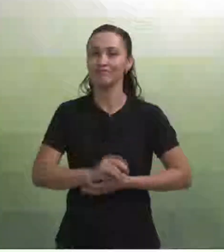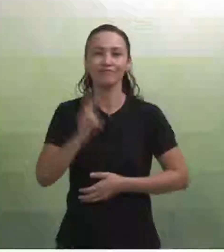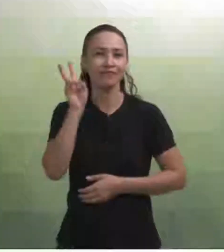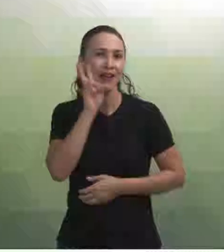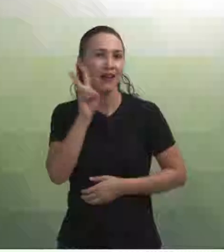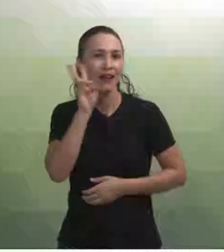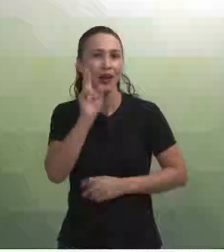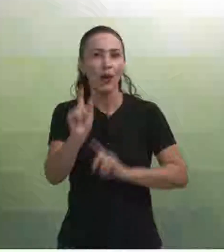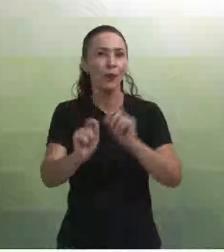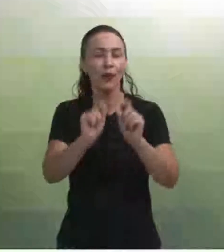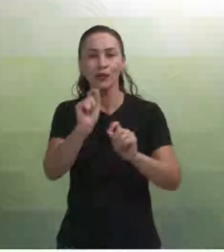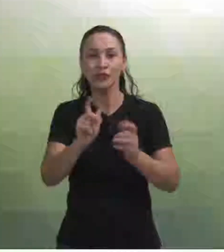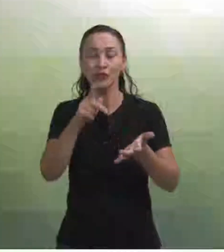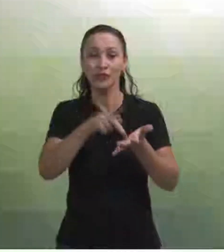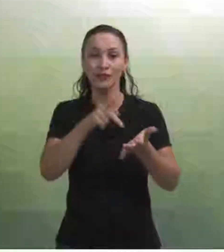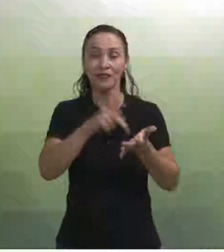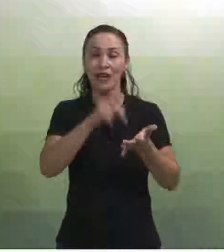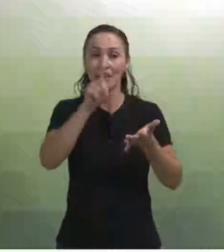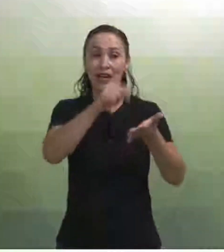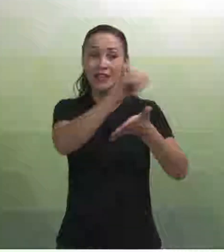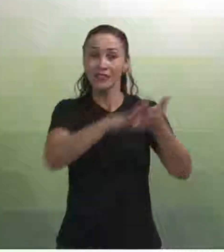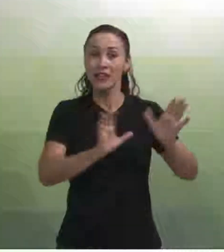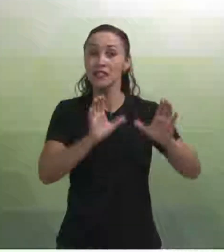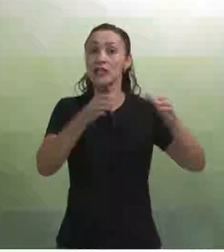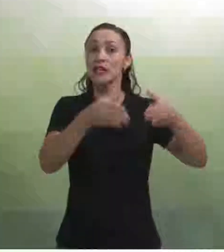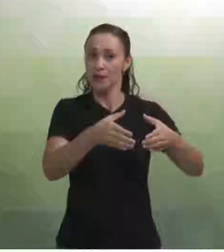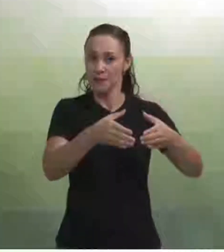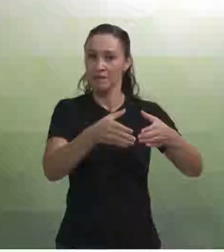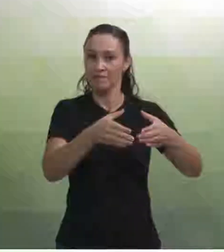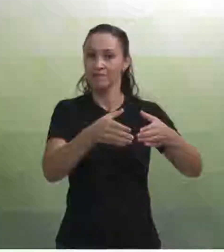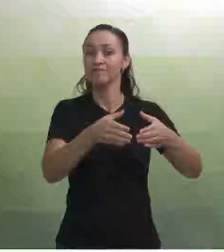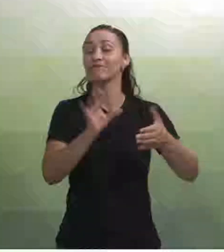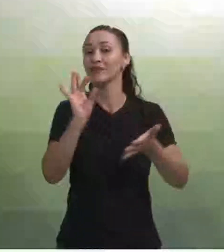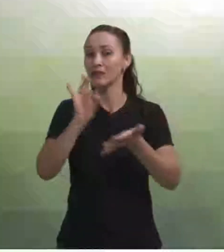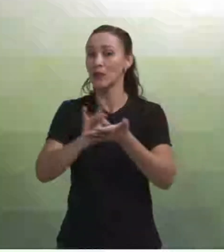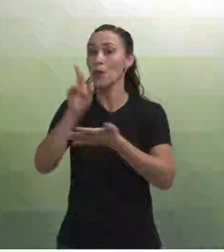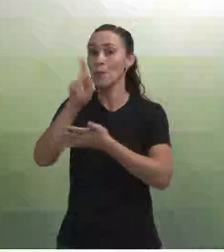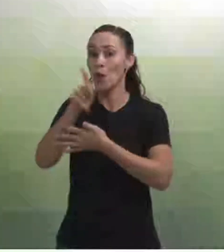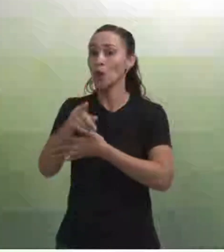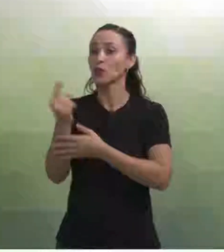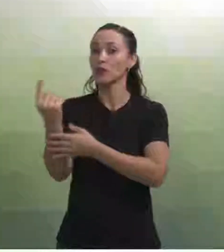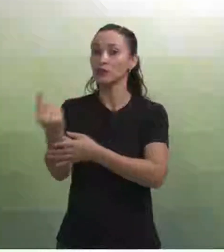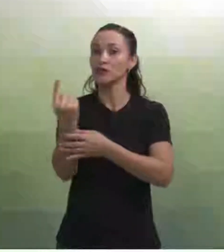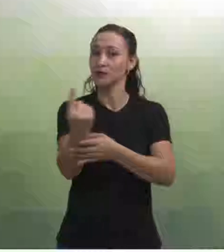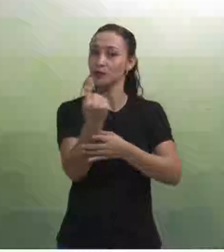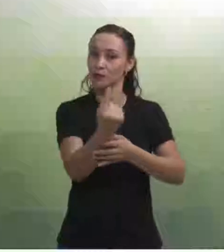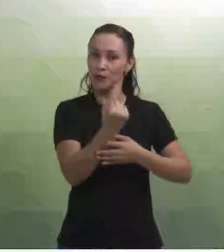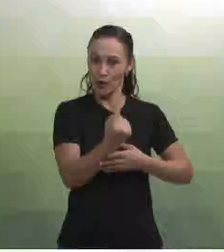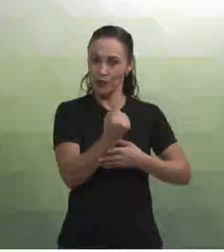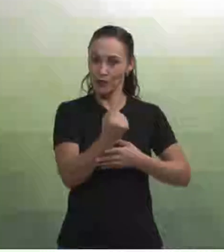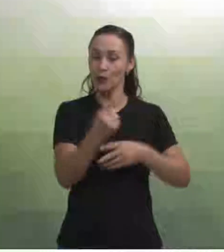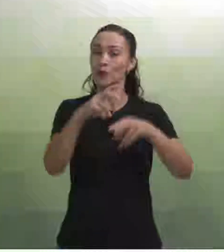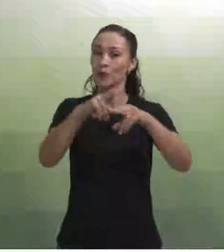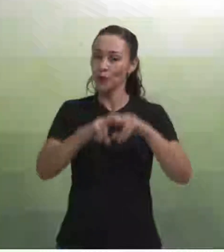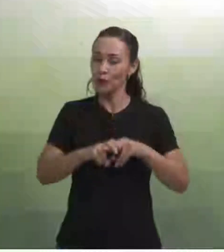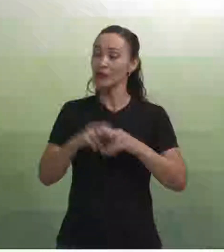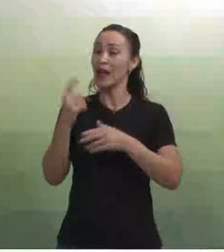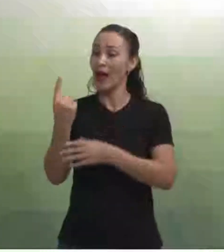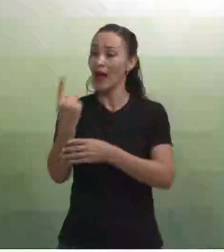Lembrem-se que, mesmo sendo atividades em equipe, a pontuação, ela é individual. Portanto, cada um